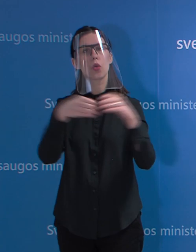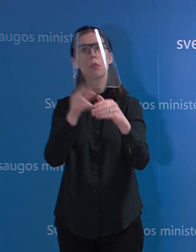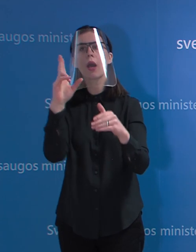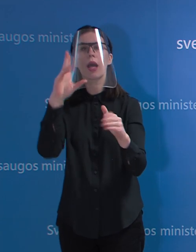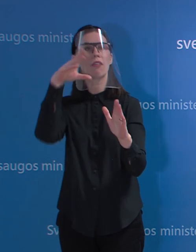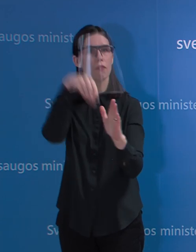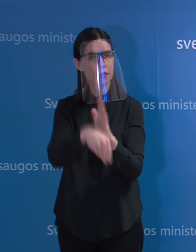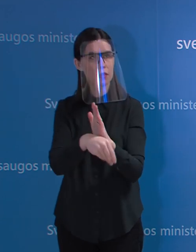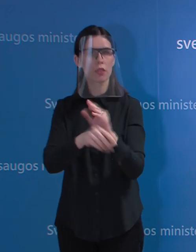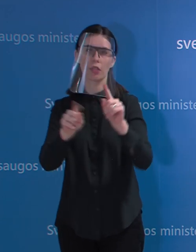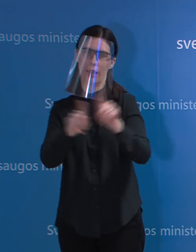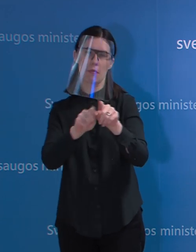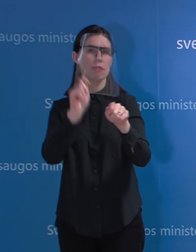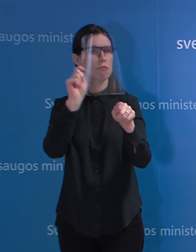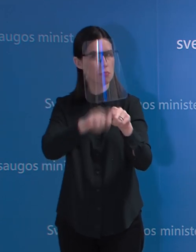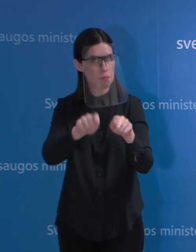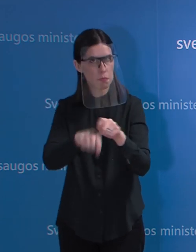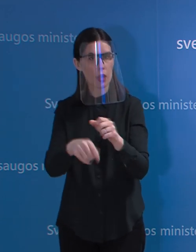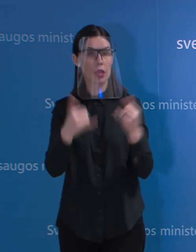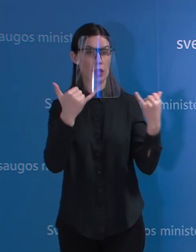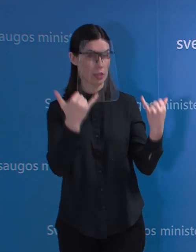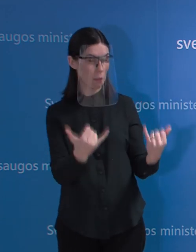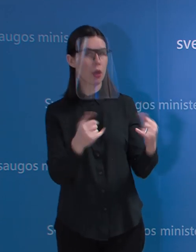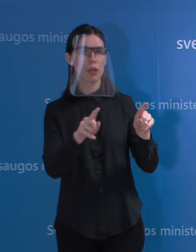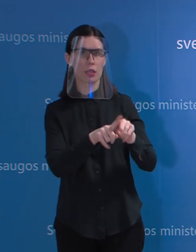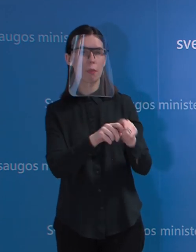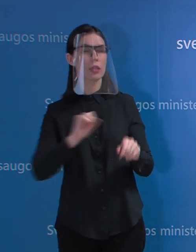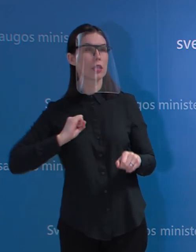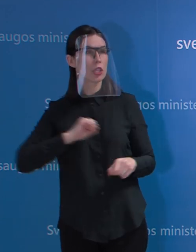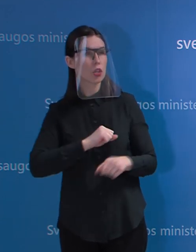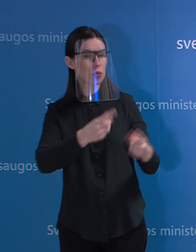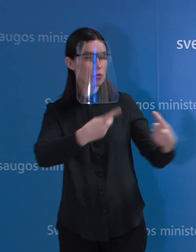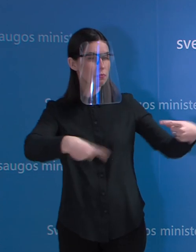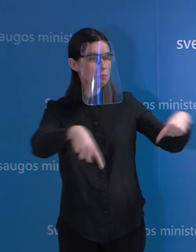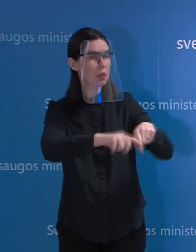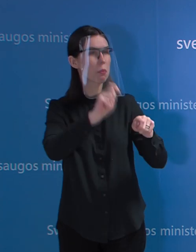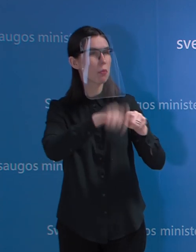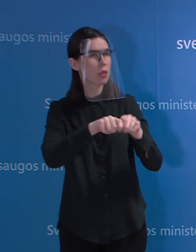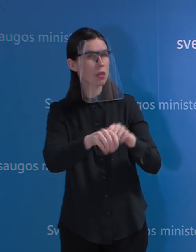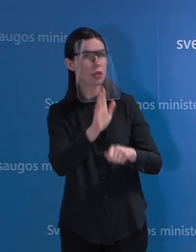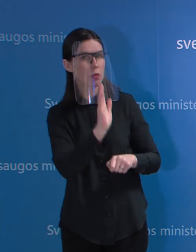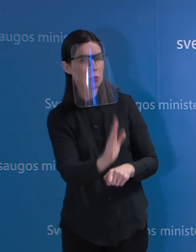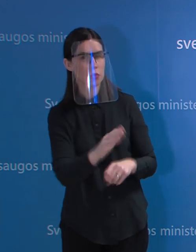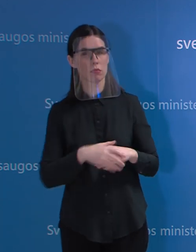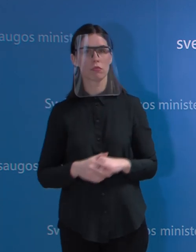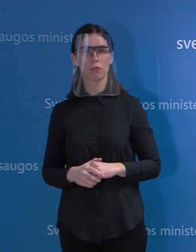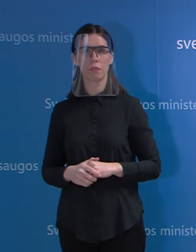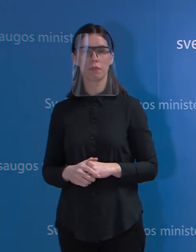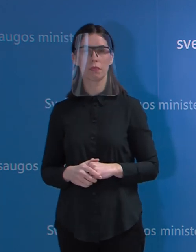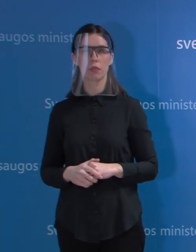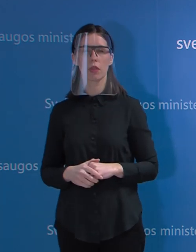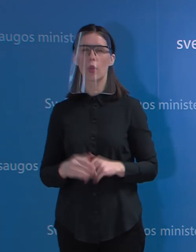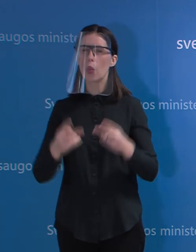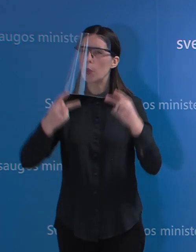ir į medikų bendruomenę. Tai pirmiausiai tyrim tą, ką svarbiausiai reikia. Ir tik tai po to